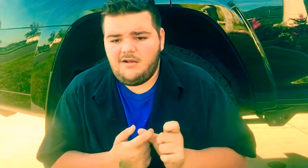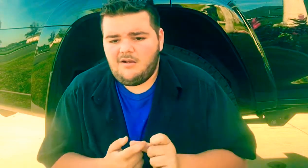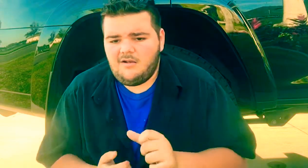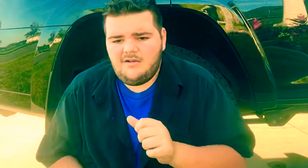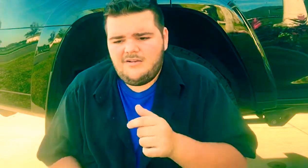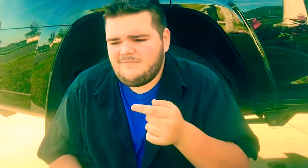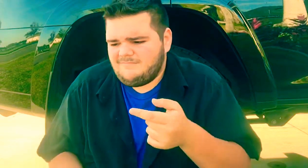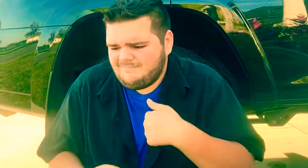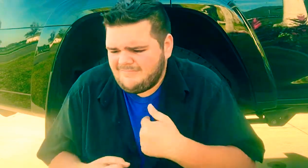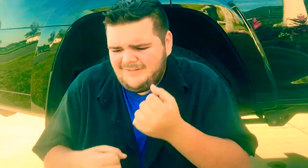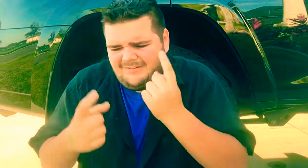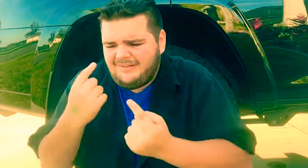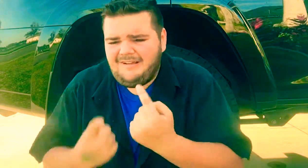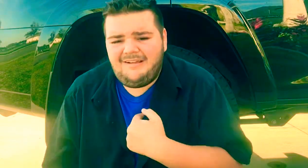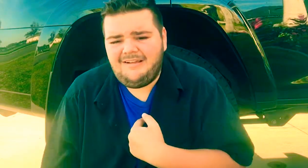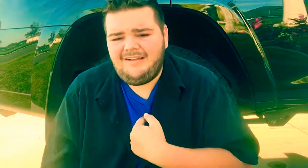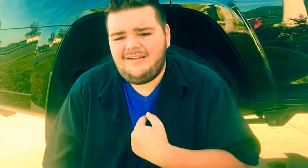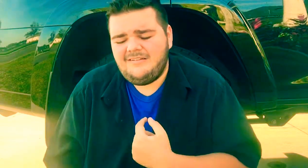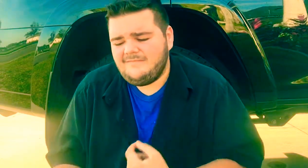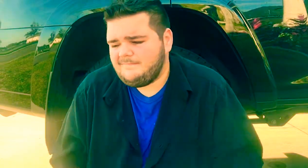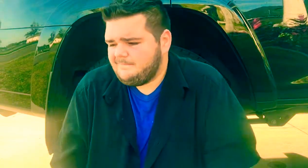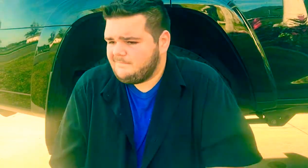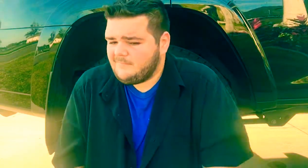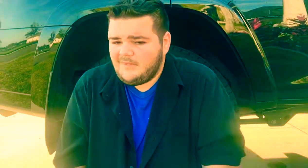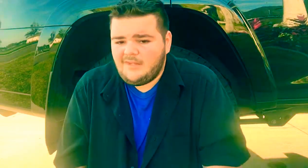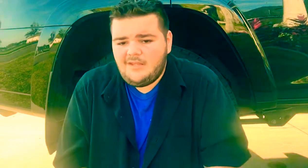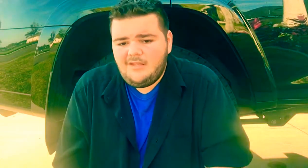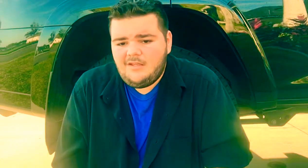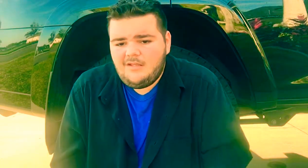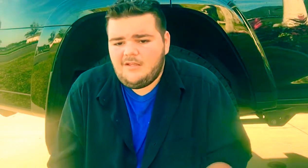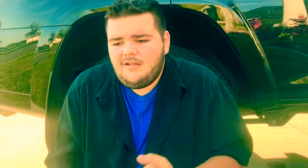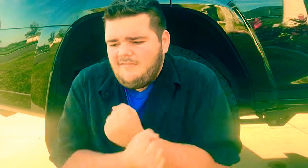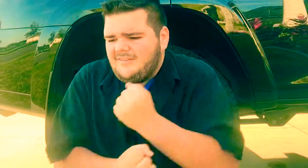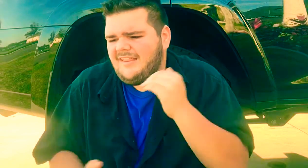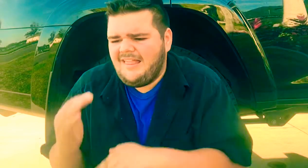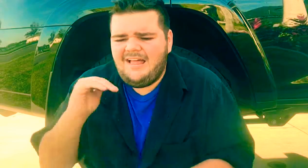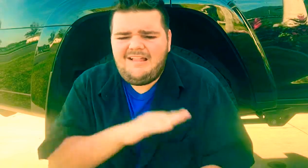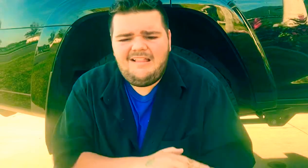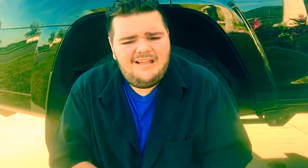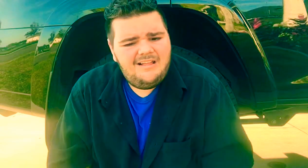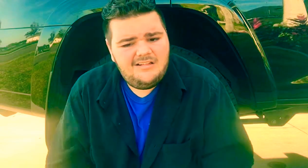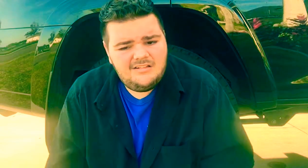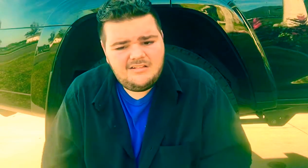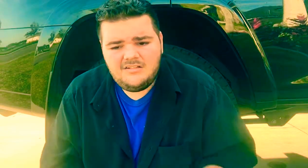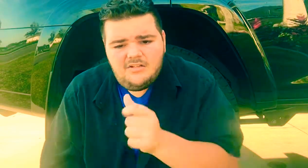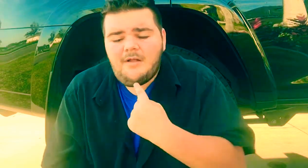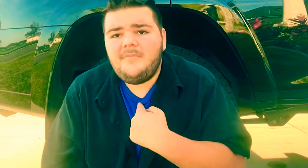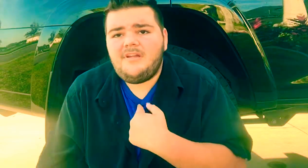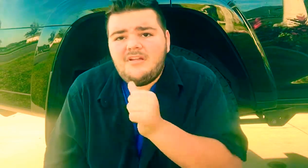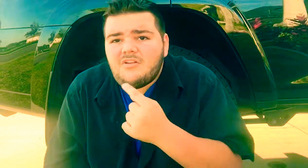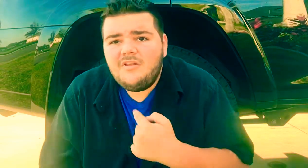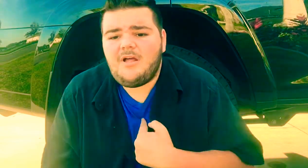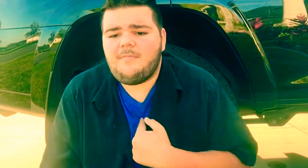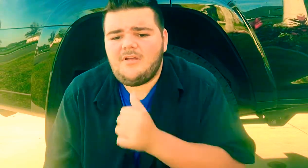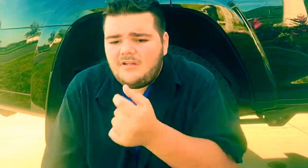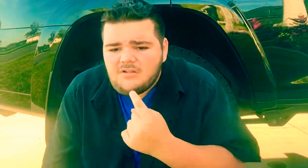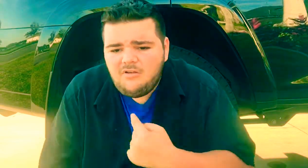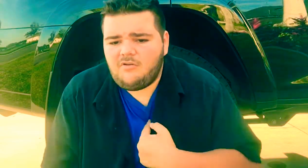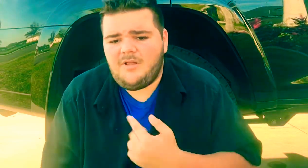Don't tell me!Don't tell me!Don't tell